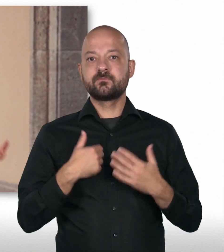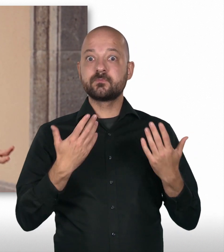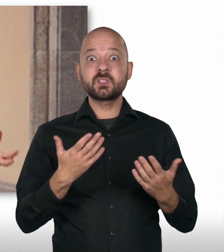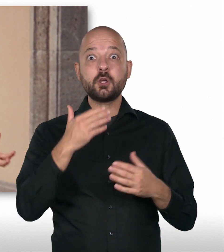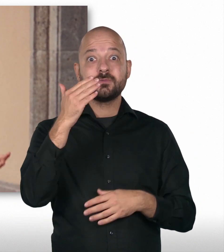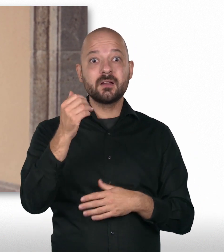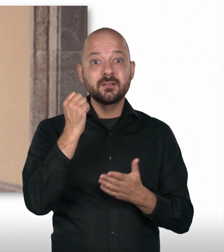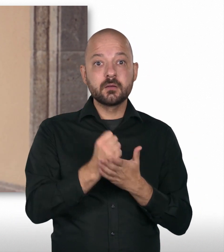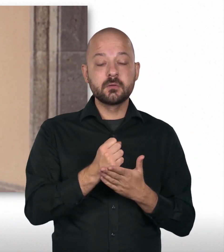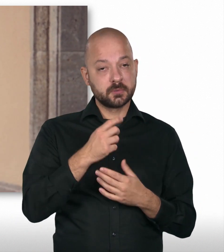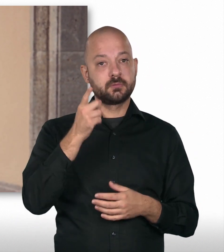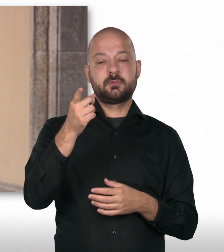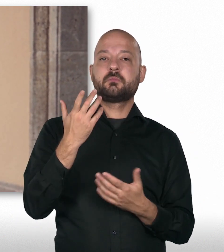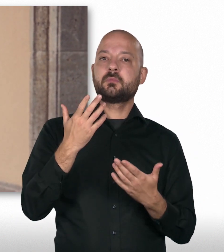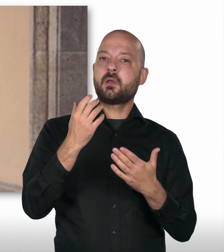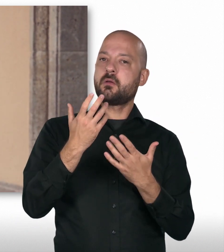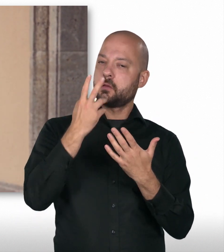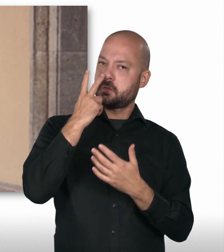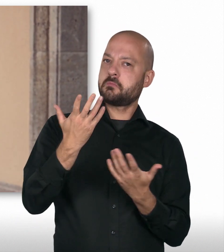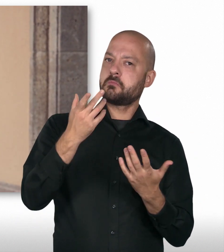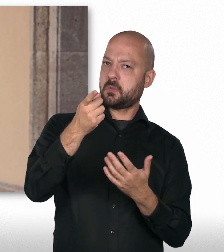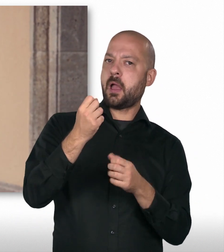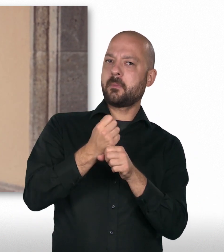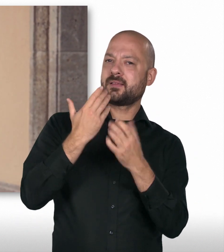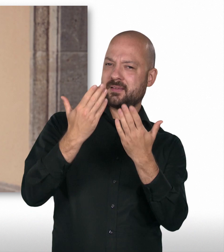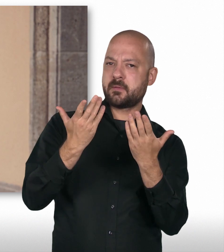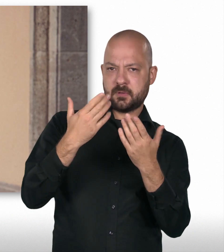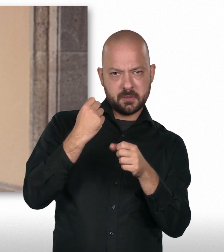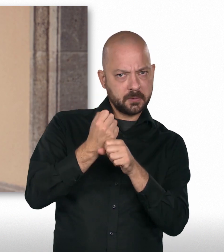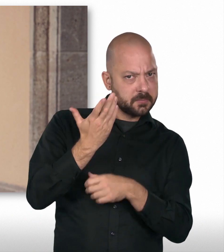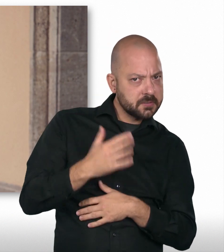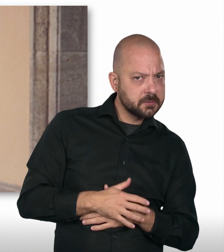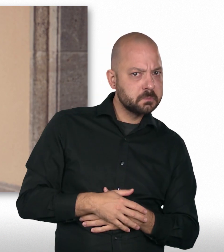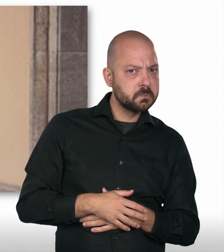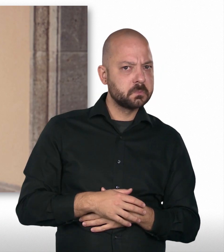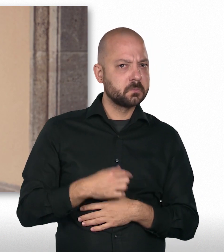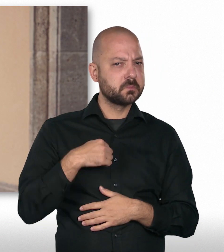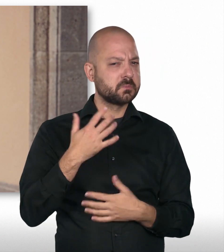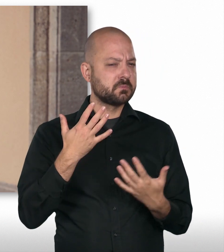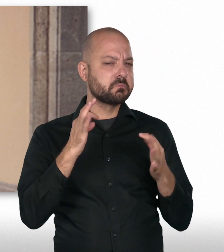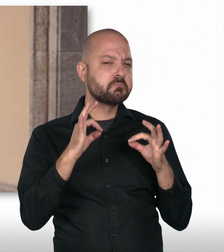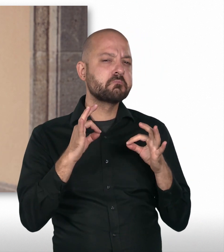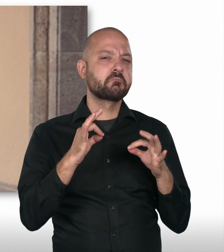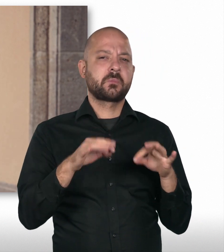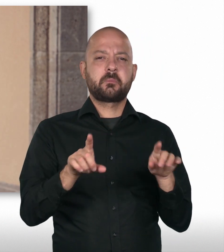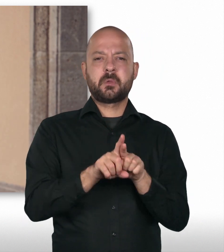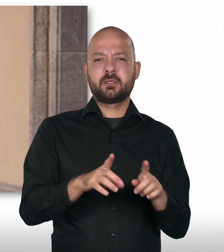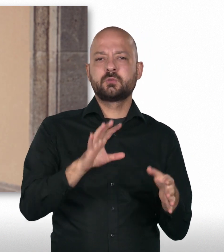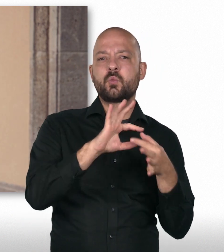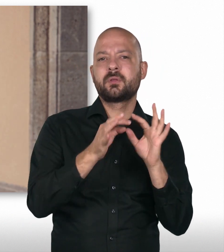Organisationen. Und habe dann eben das Auswärtige Amt sozusagen als Arbeitgeber ins Visier genommen, weil das für